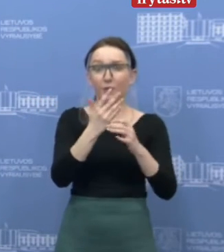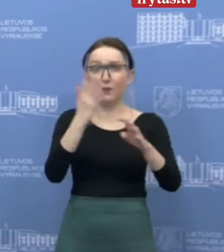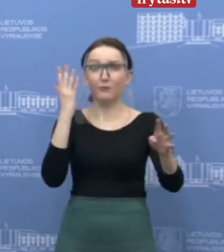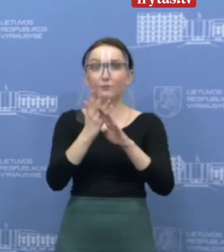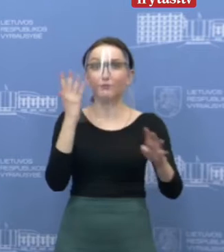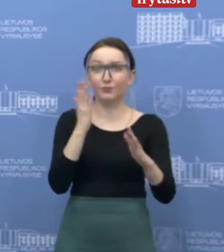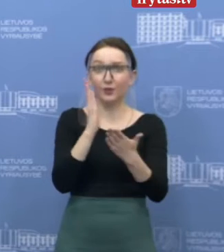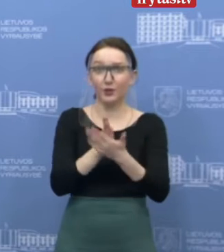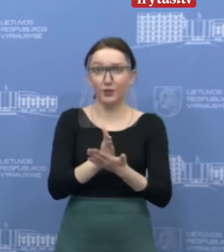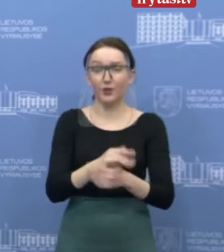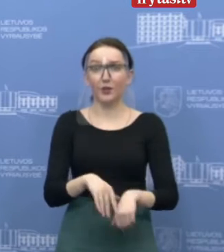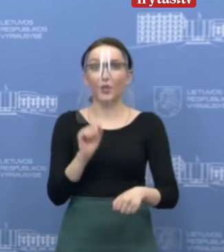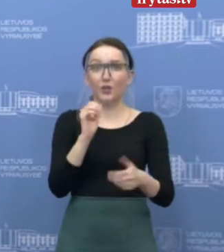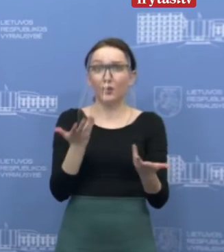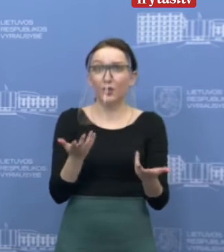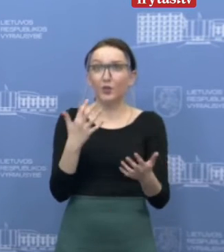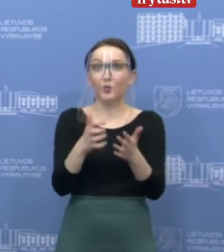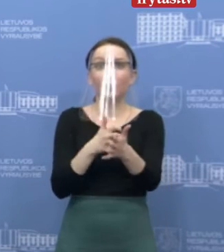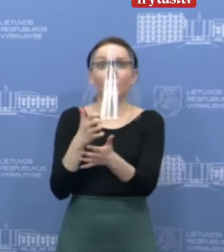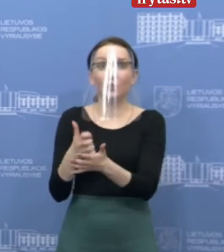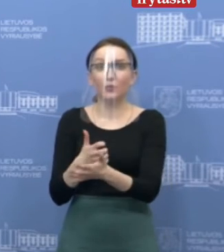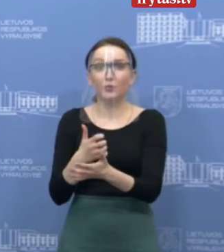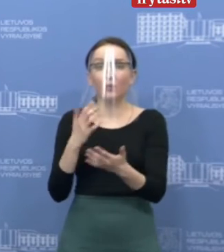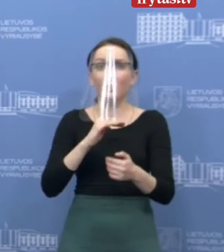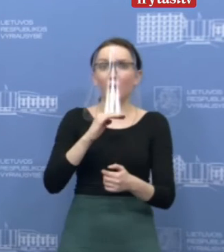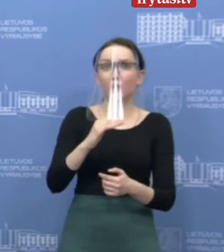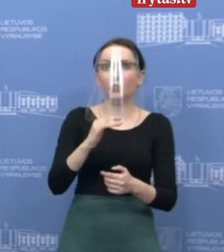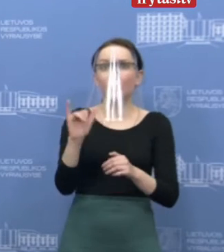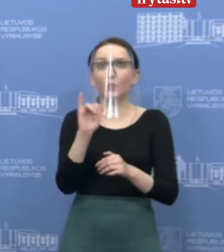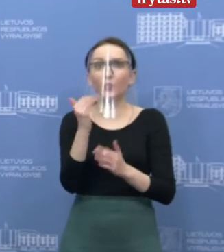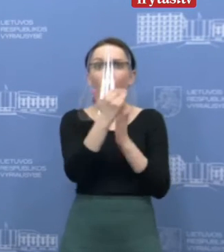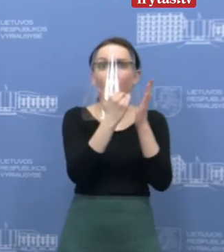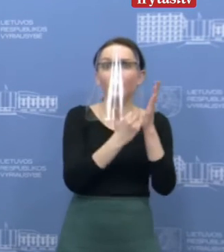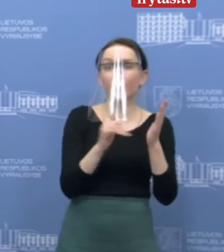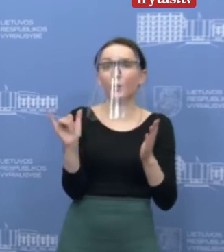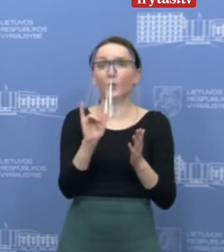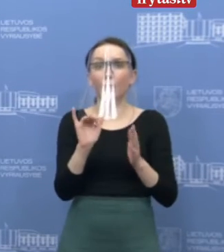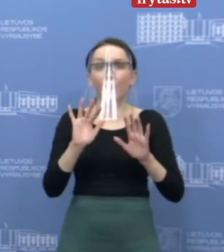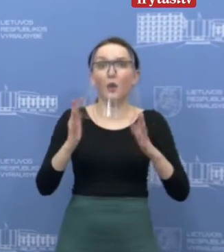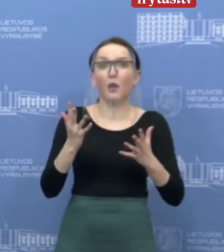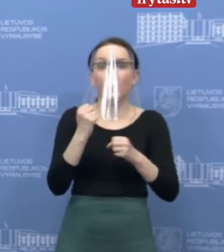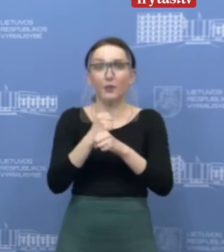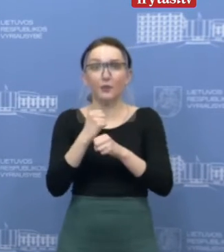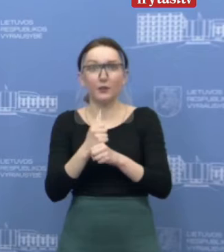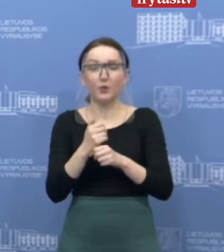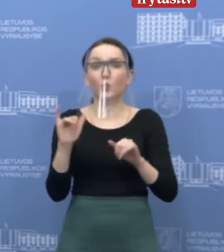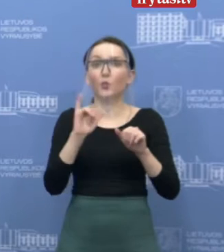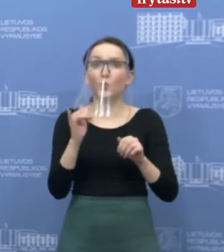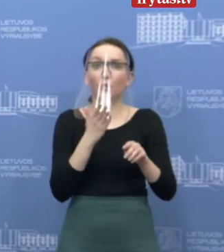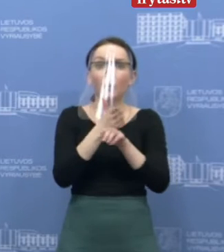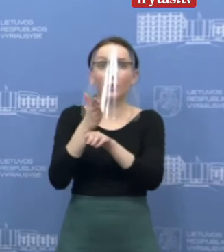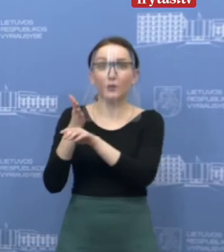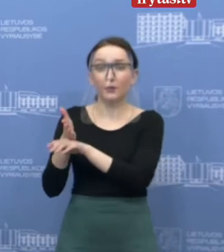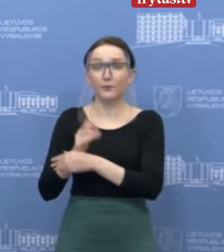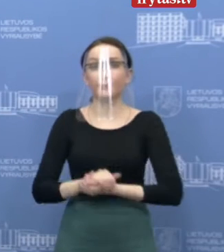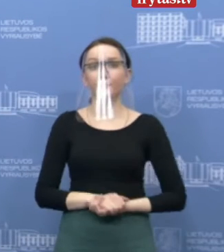skambina ir trūksta šitų aiškių nurodymų žmonėms, kada galima kreiptis